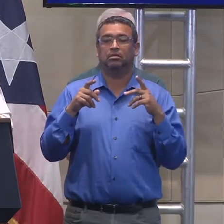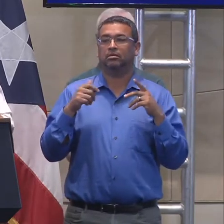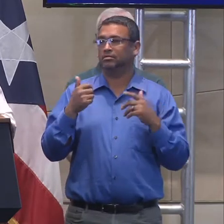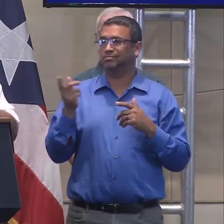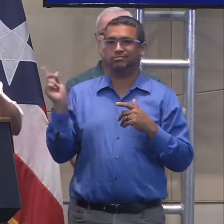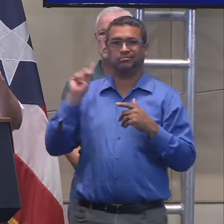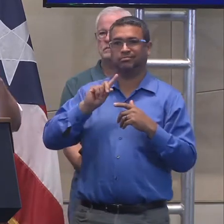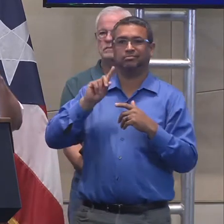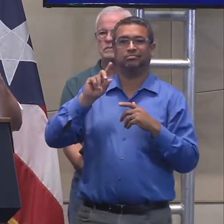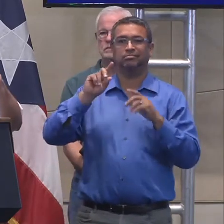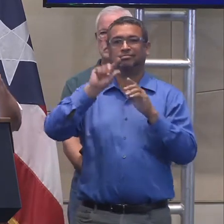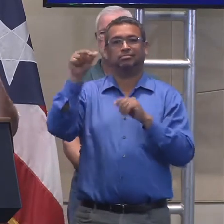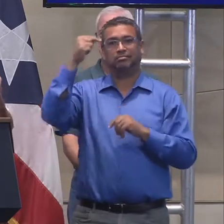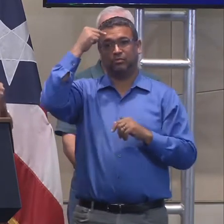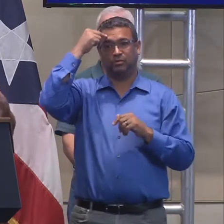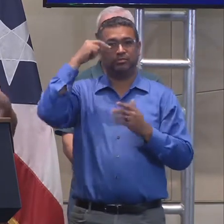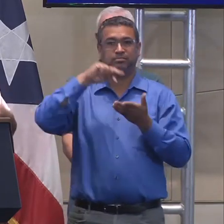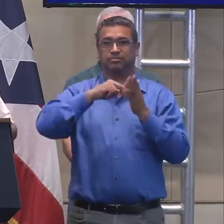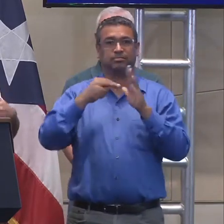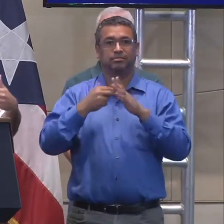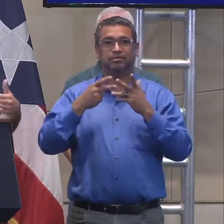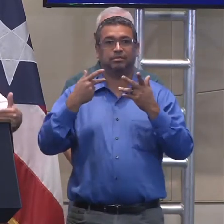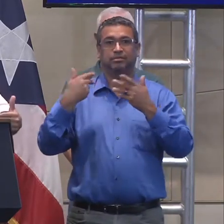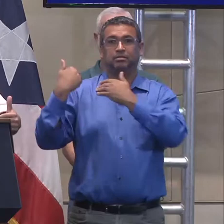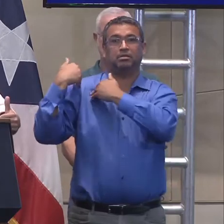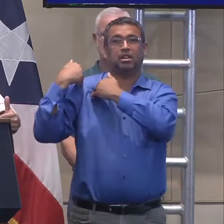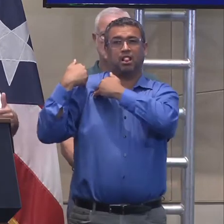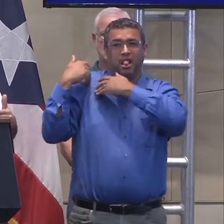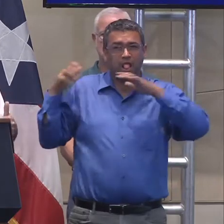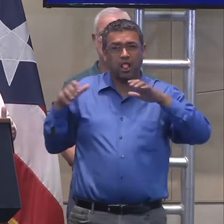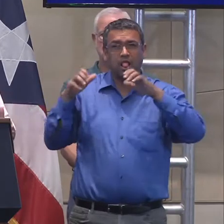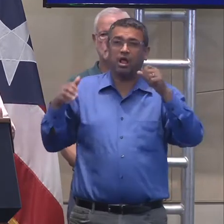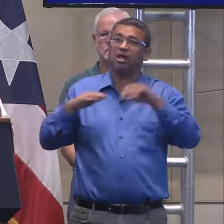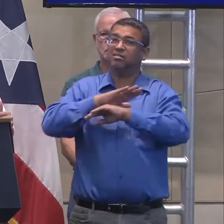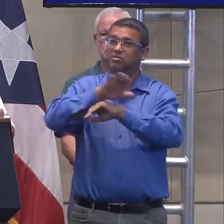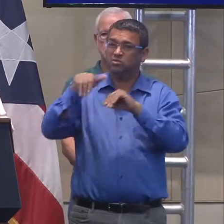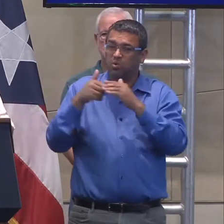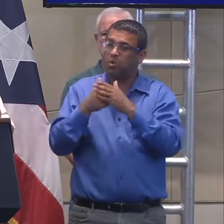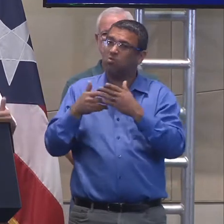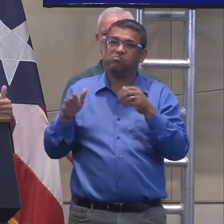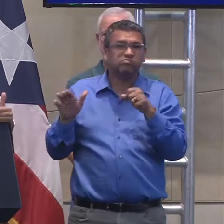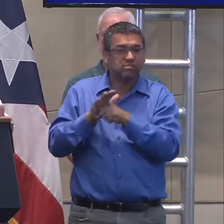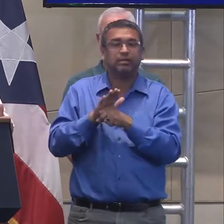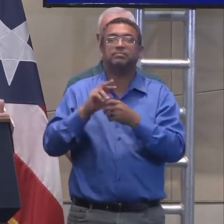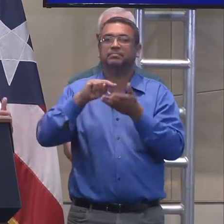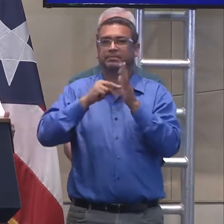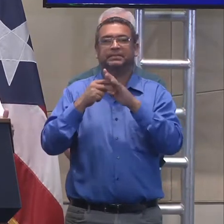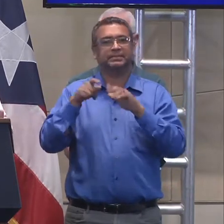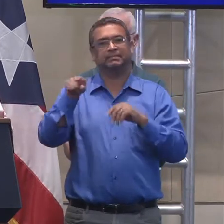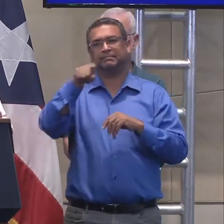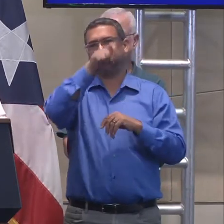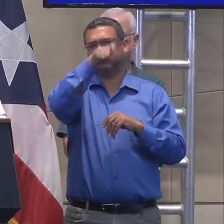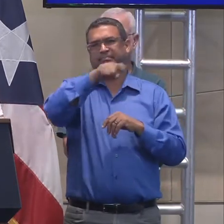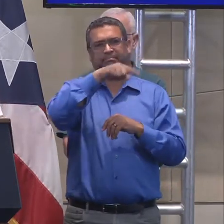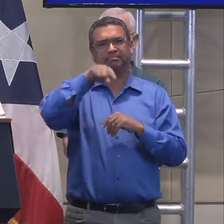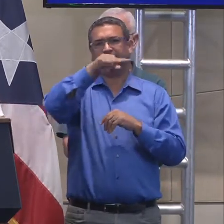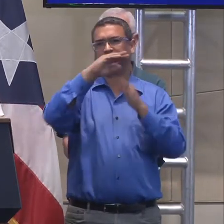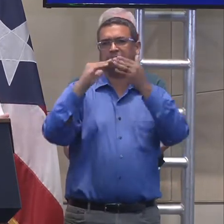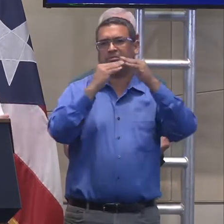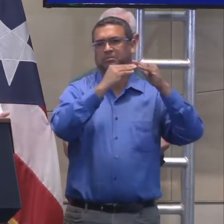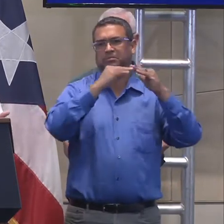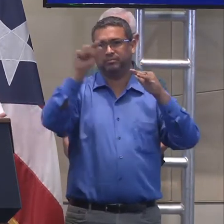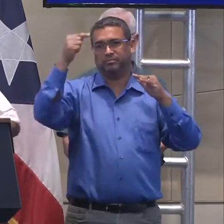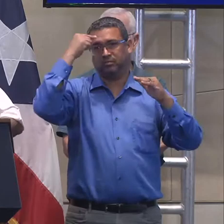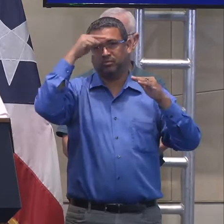hacer todo, eh, eh, en ese sentido, ¿verdad? Dependemos del gobierno municipal, eh, para que le deje saber, número uno, a la gente dónde